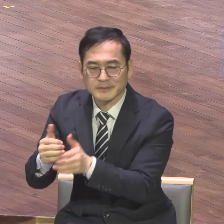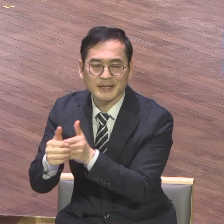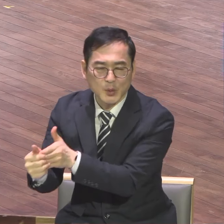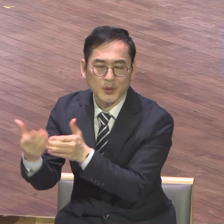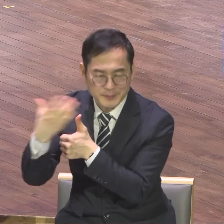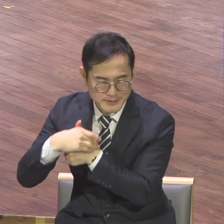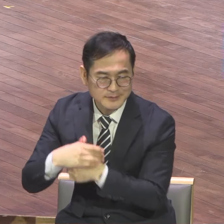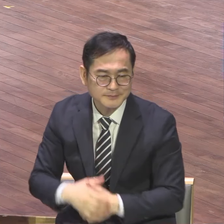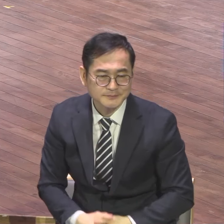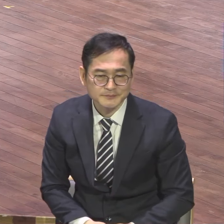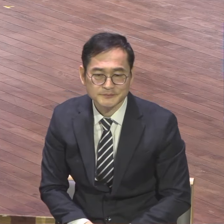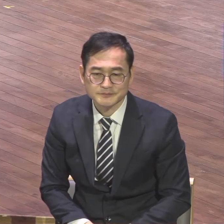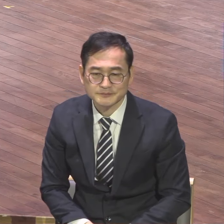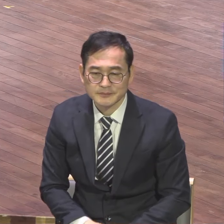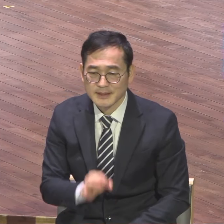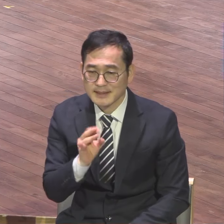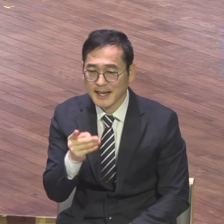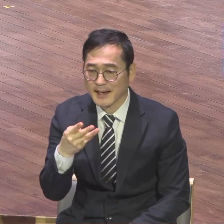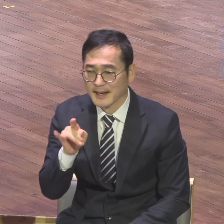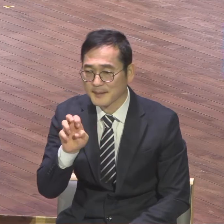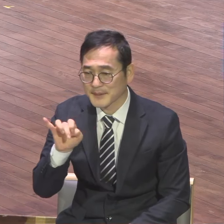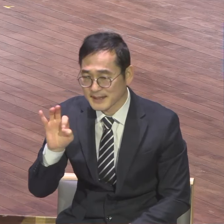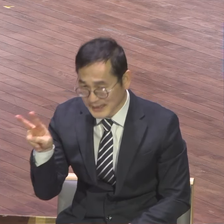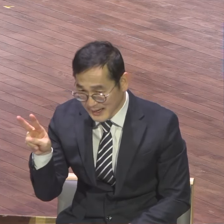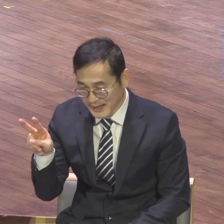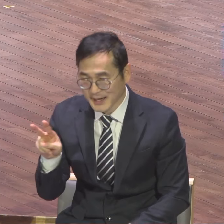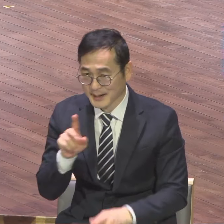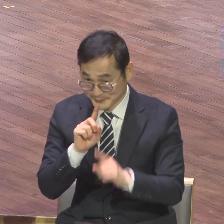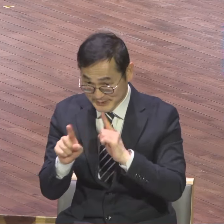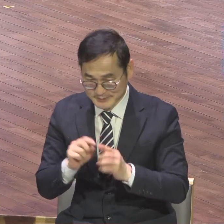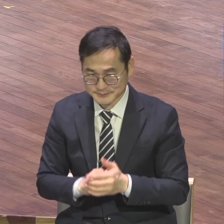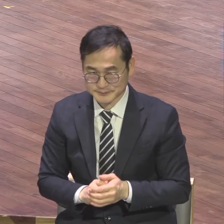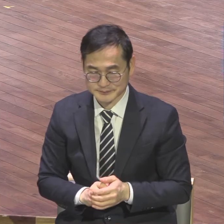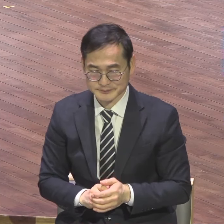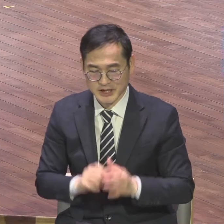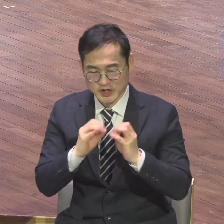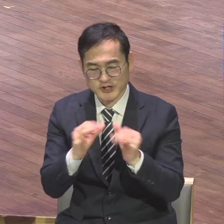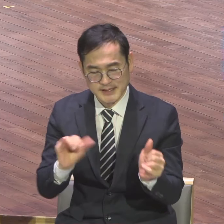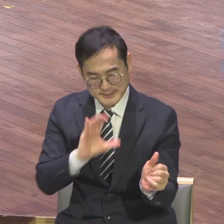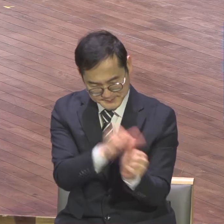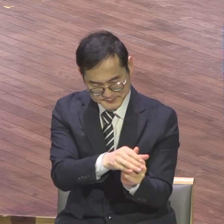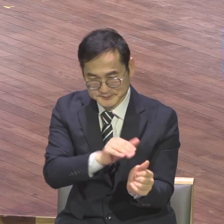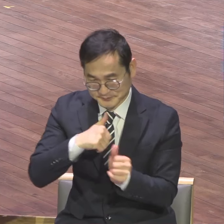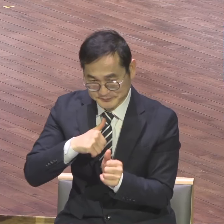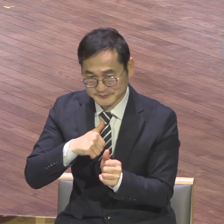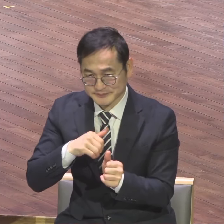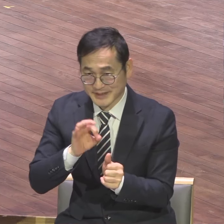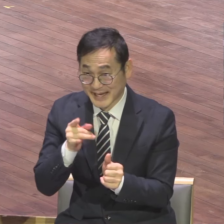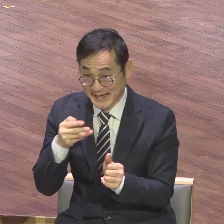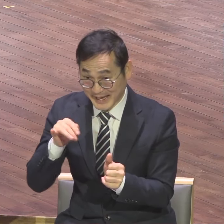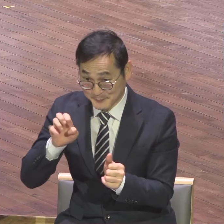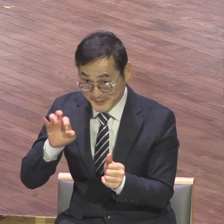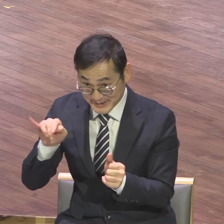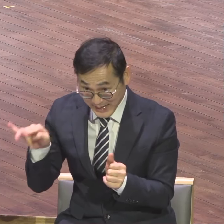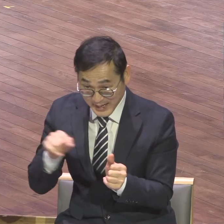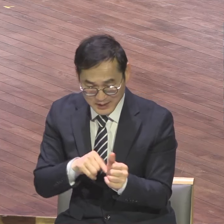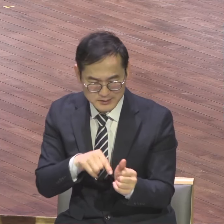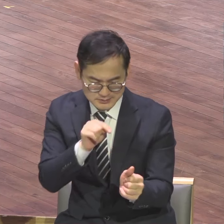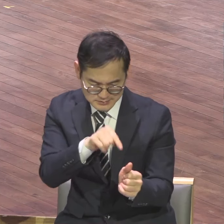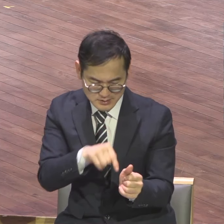에레미야 1장 5지를 보면 하나님께서 에레미야를 선지야로 부르시면서 이렇게 말씀하십니다 내가 너를 모태에 짓기